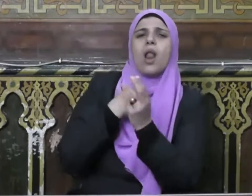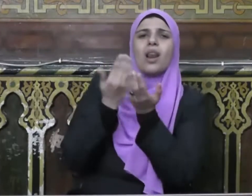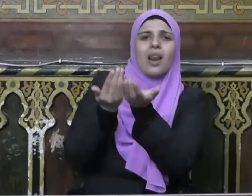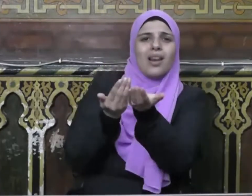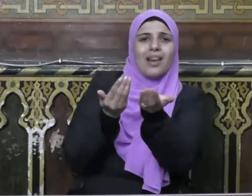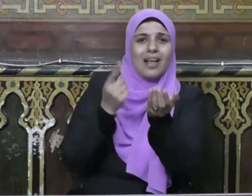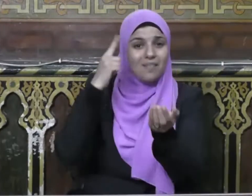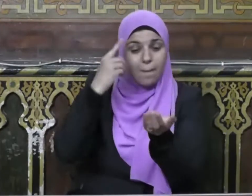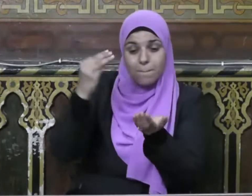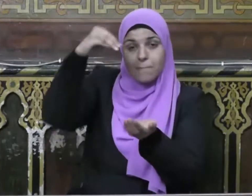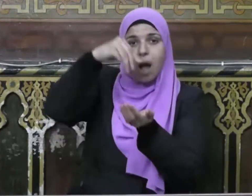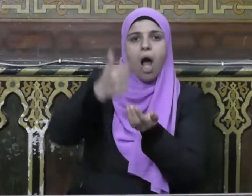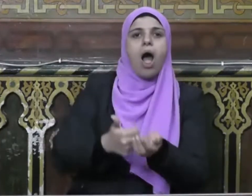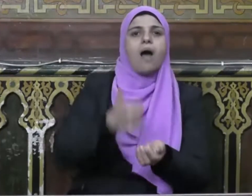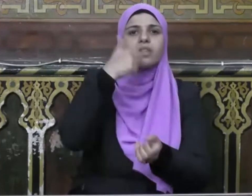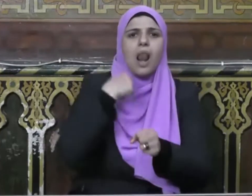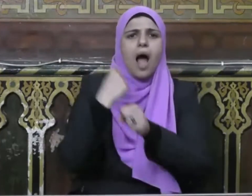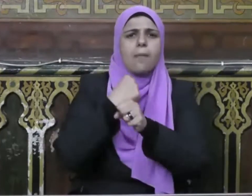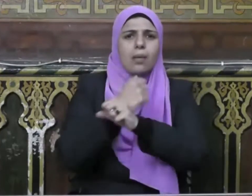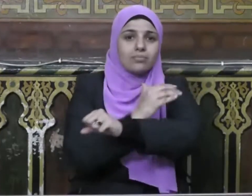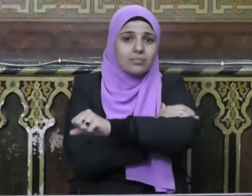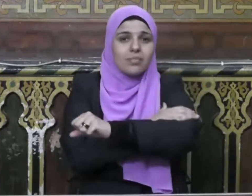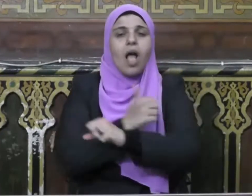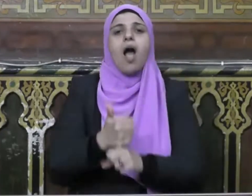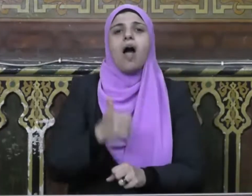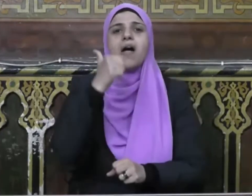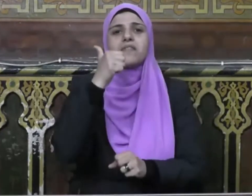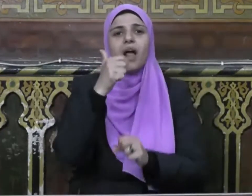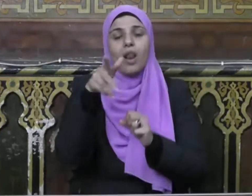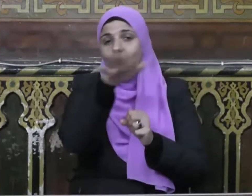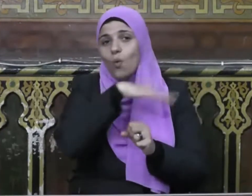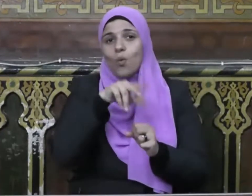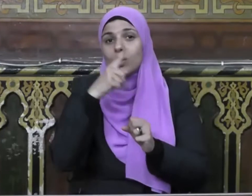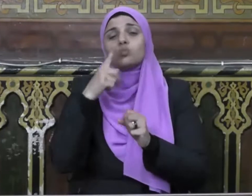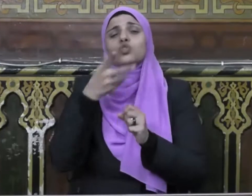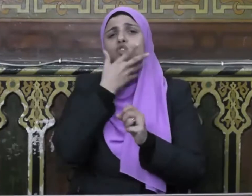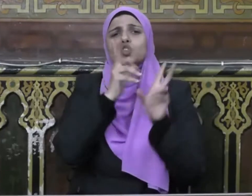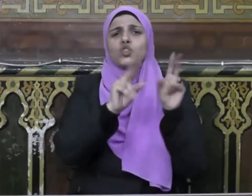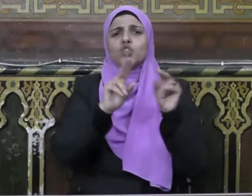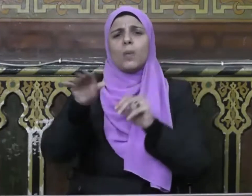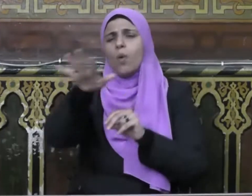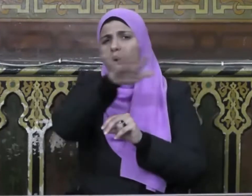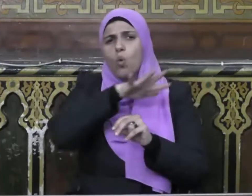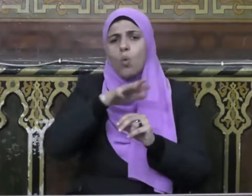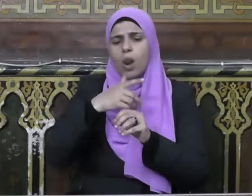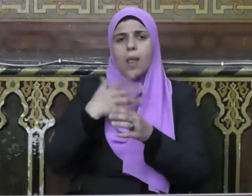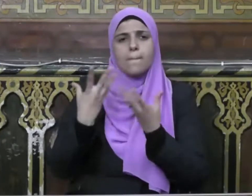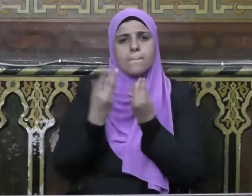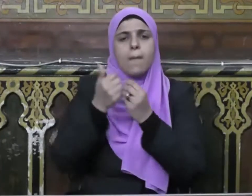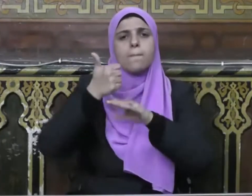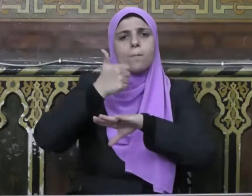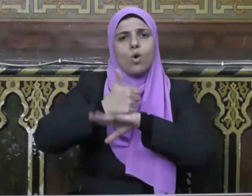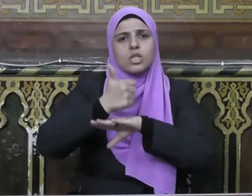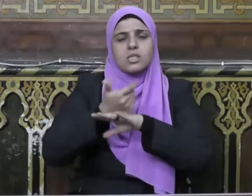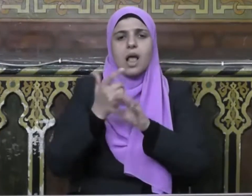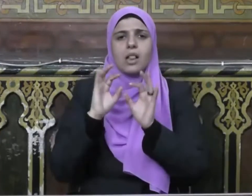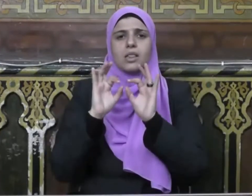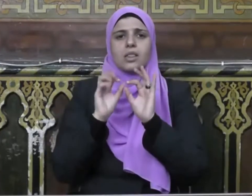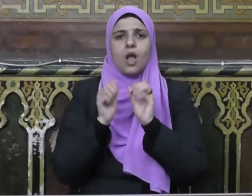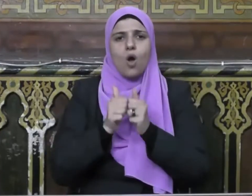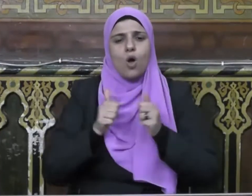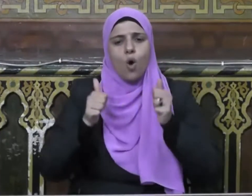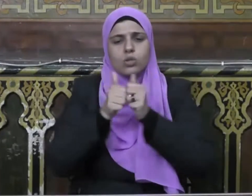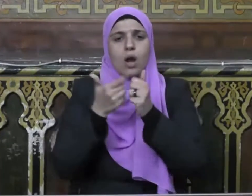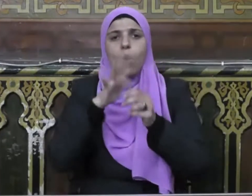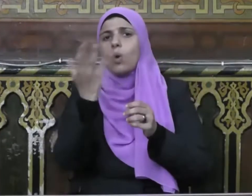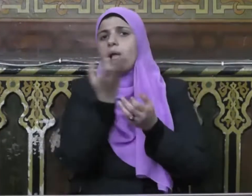السائلة ولا شك أن ذلك ينطبق على الأمم والمؤسسات والأسر